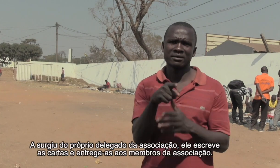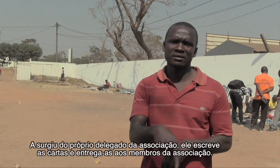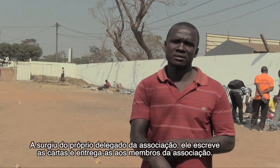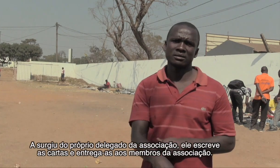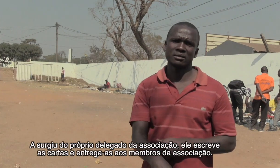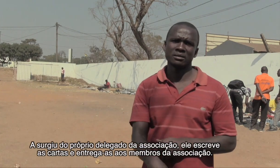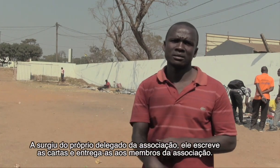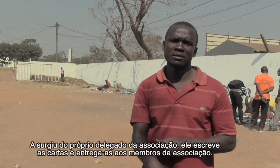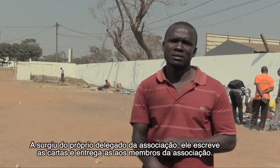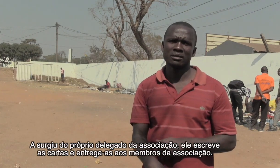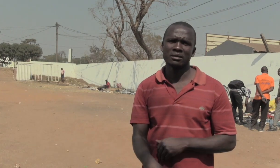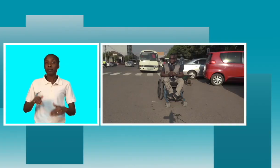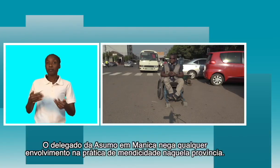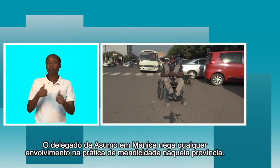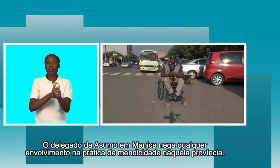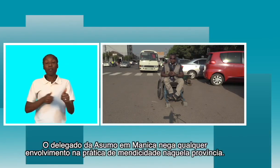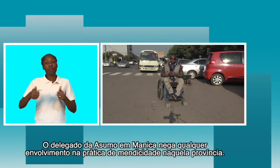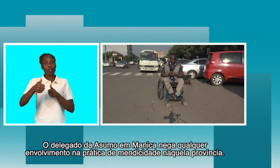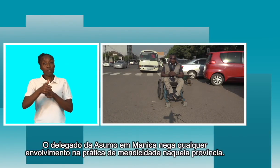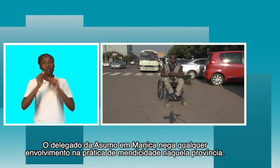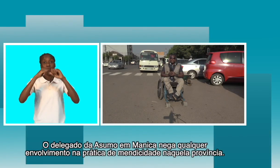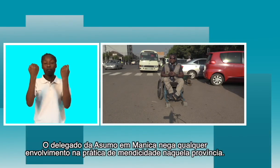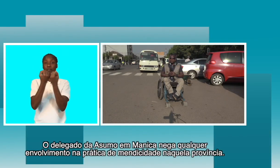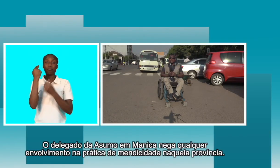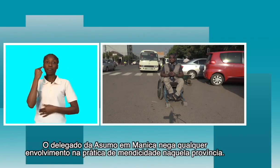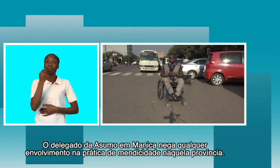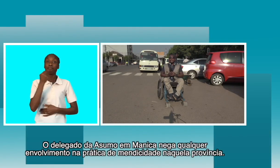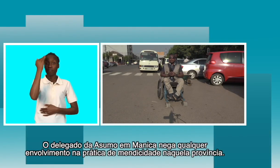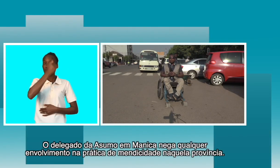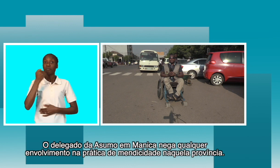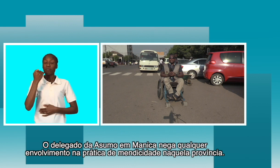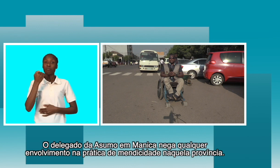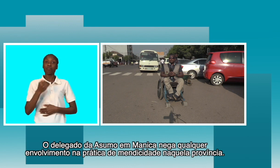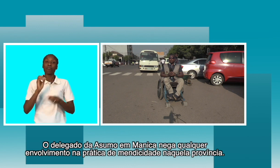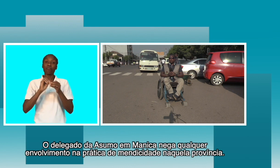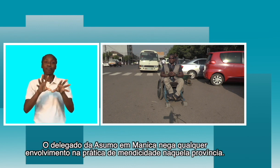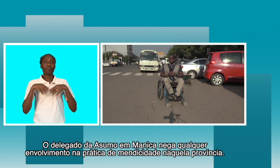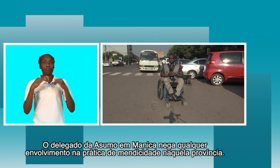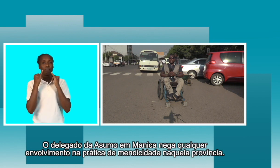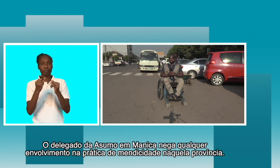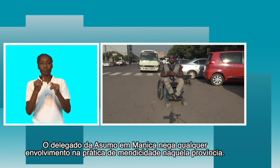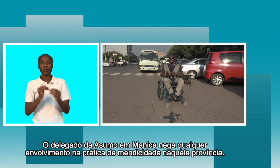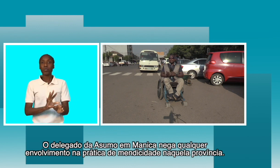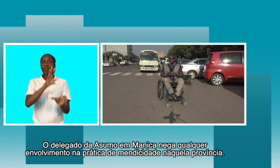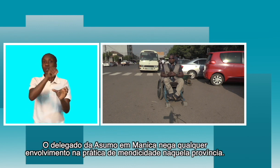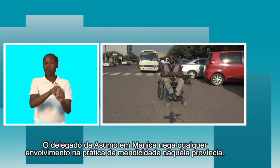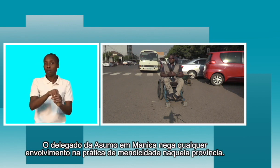Estou aqui no Chimoio. O delegado da ZUM em Manica nega qualquer envolvimento na prática de